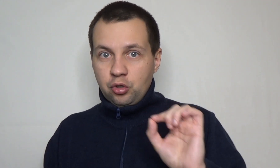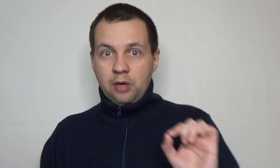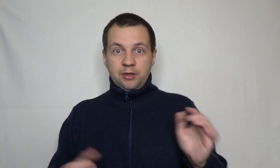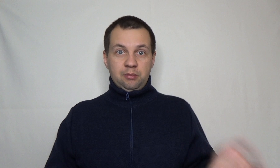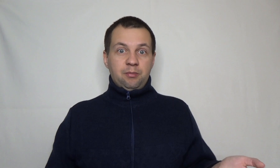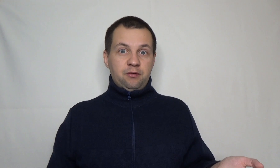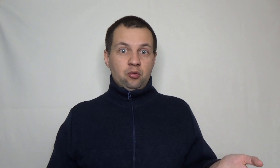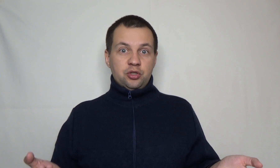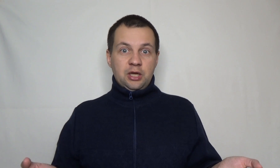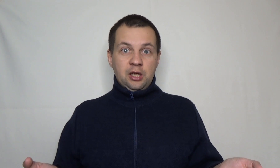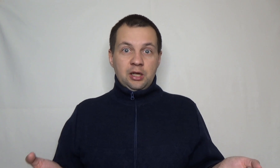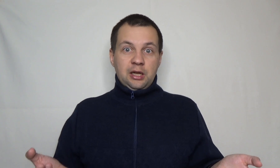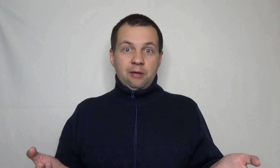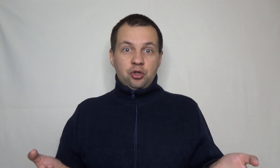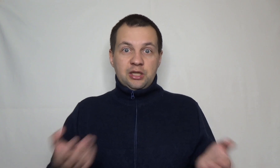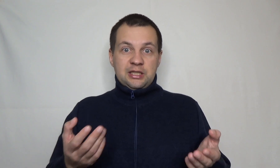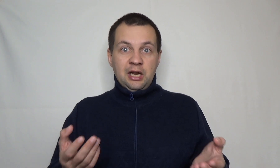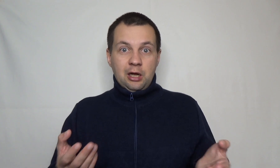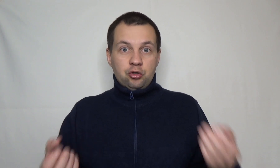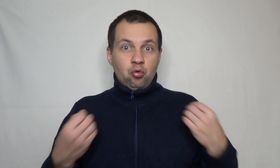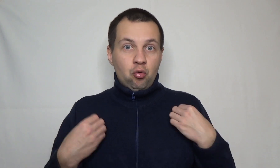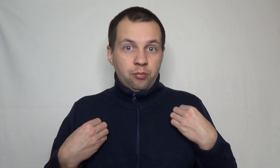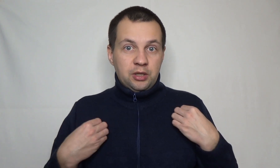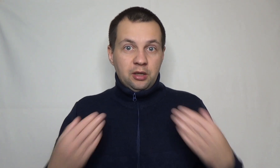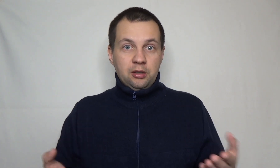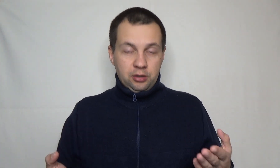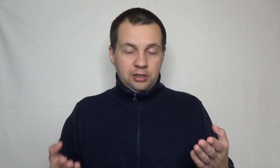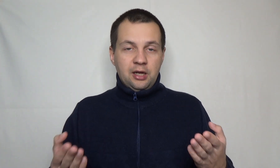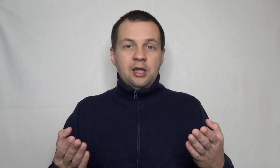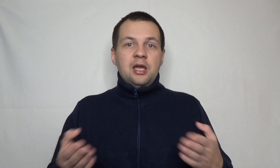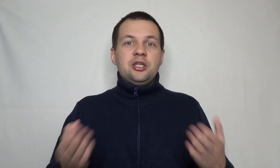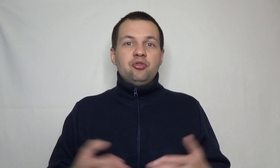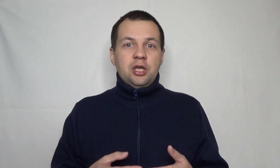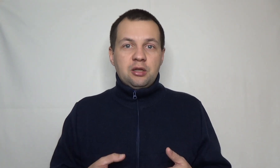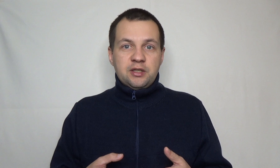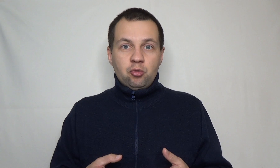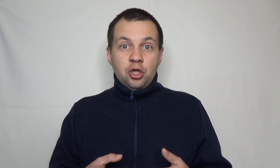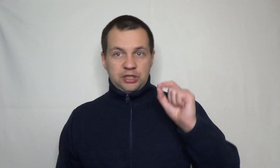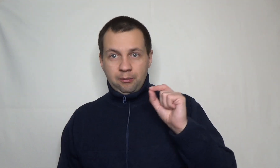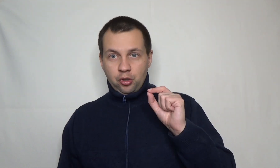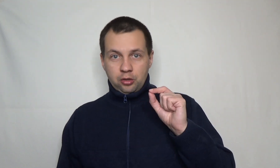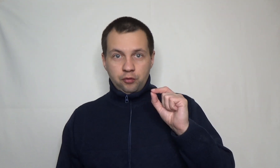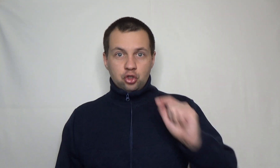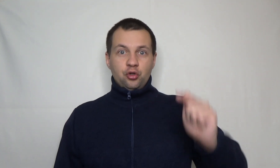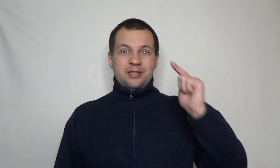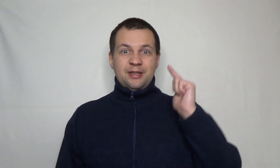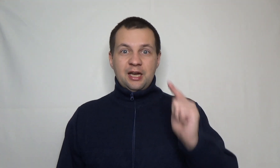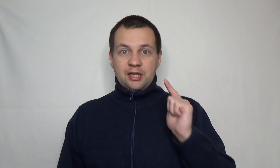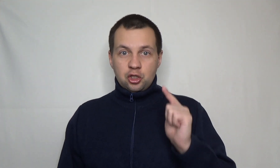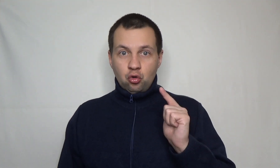Вот как пандемия подвернулась, для кого-то это страх, а у кого-то капитал, для этих людей это возможность. Я понял одну вещь, что несмотря ни на что